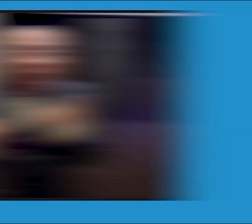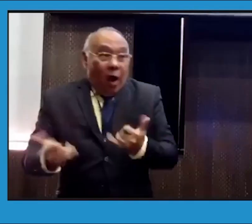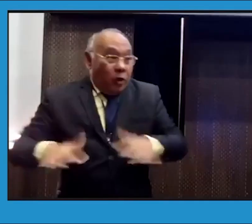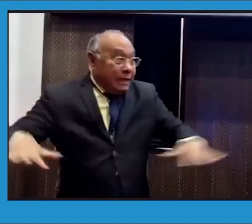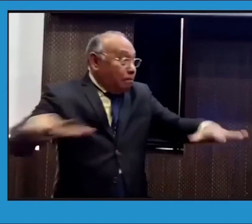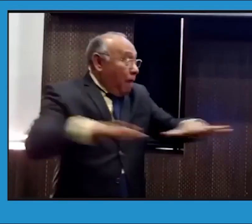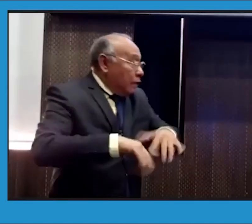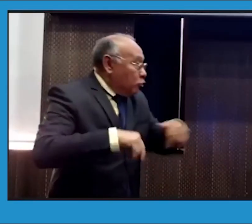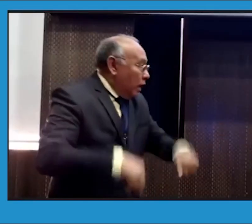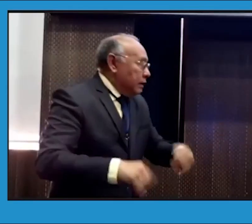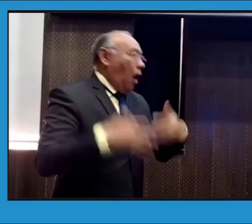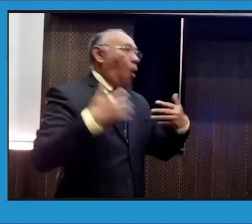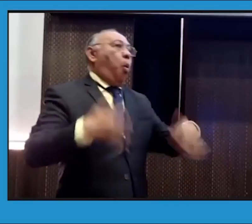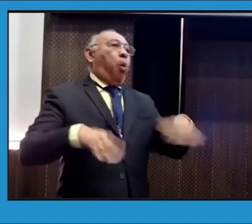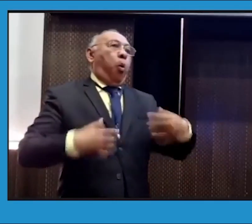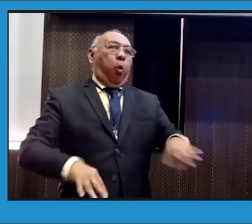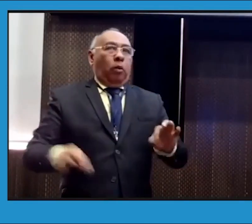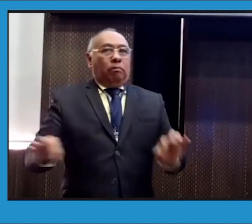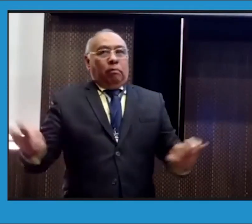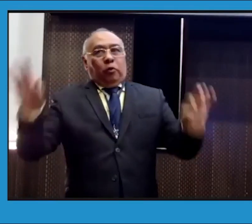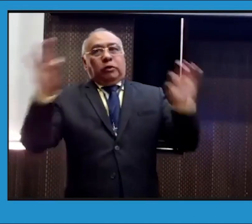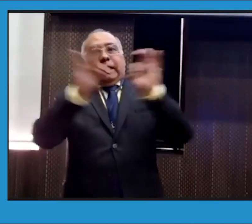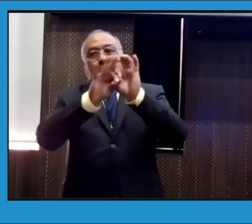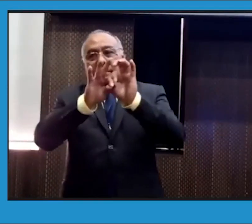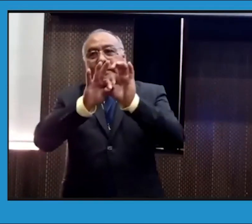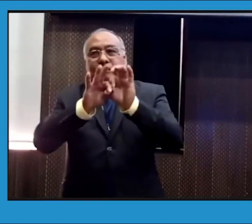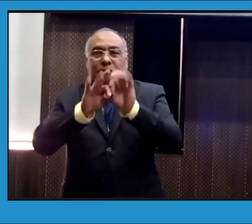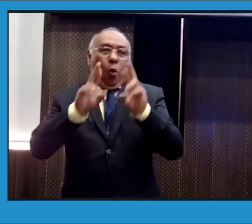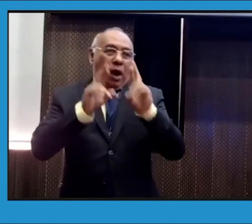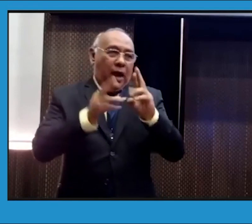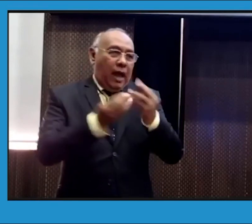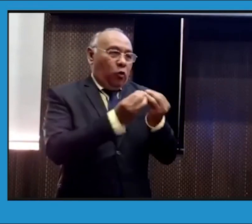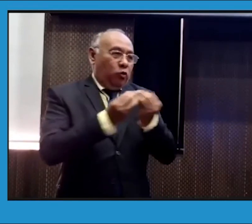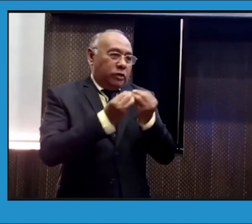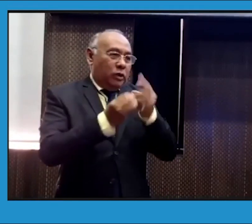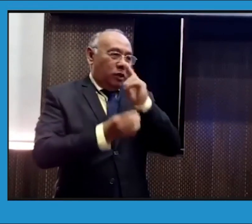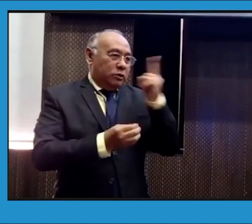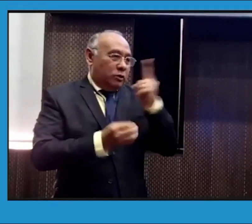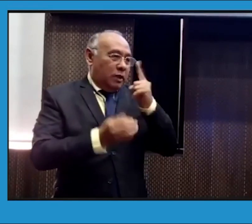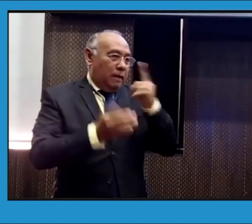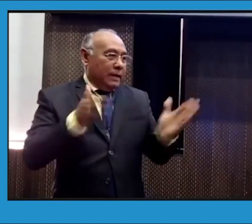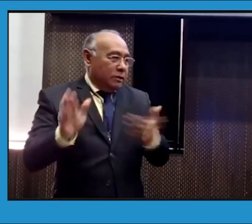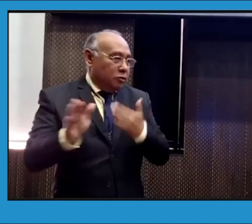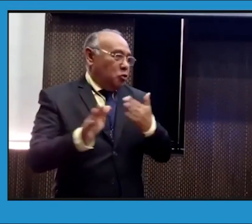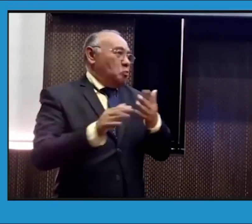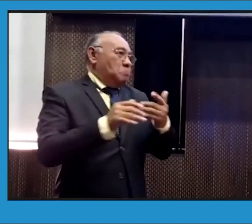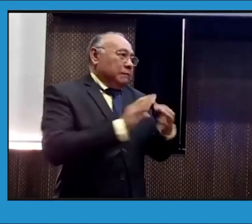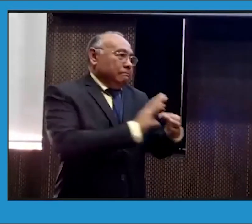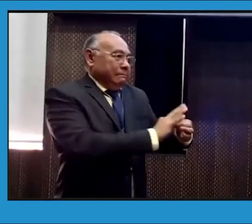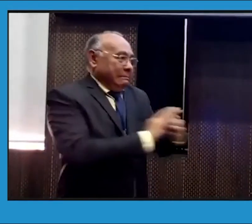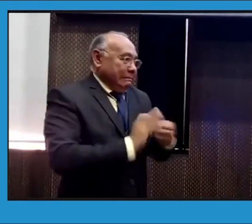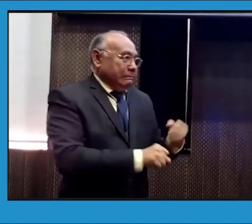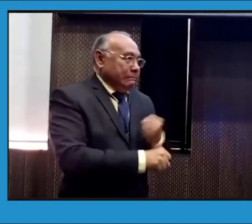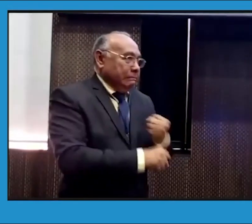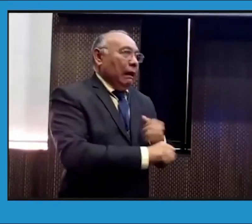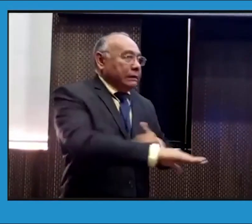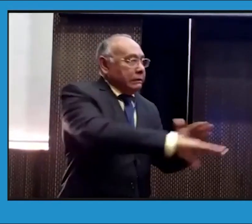petición no la tenemos y este espacio acá es de suma importancia. Ojalá el Consejo Nacional de Planación podamos trabajar